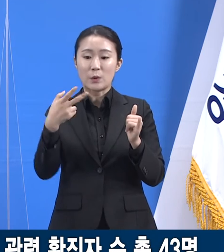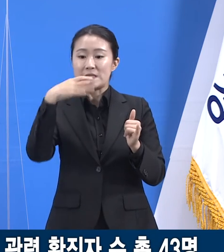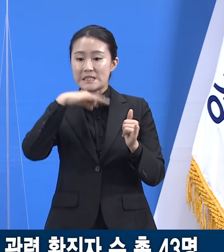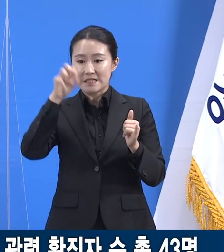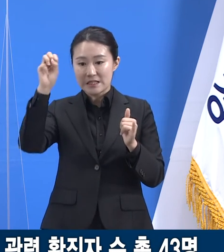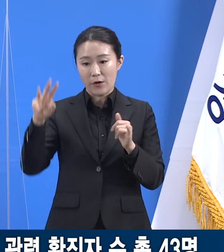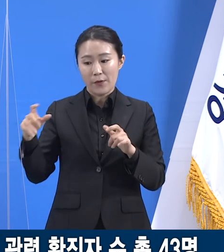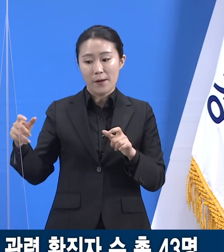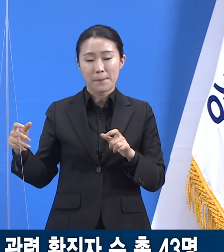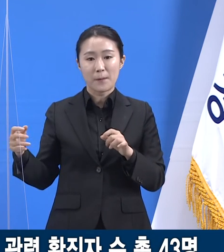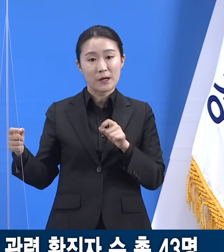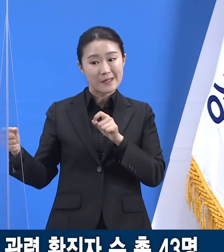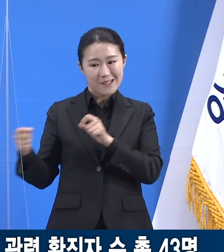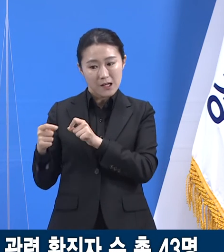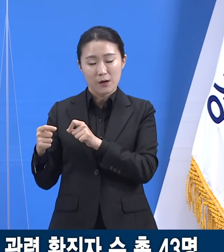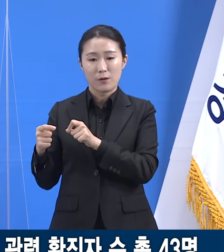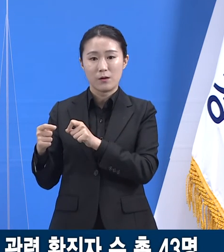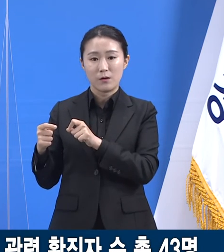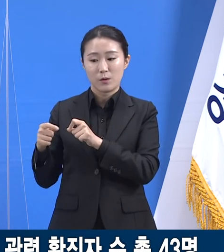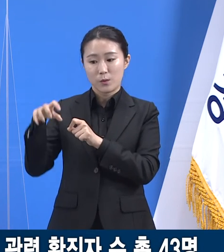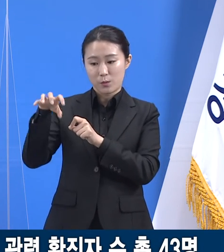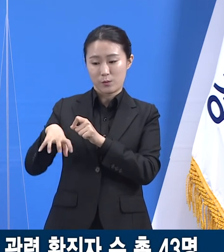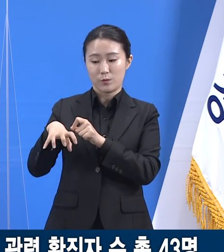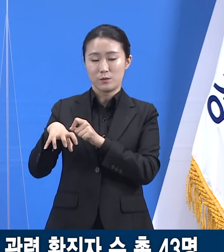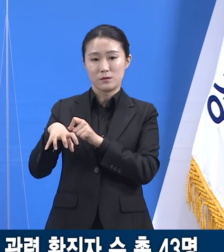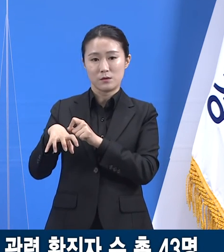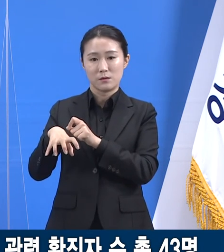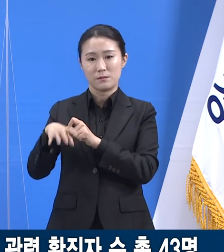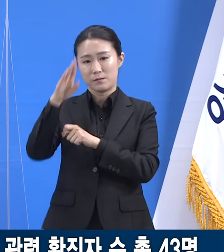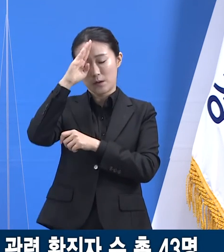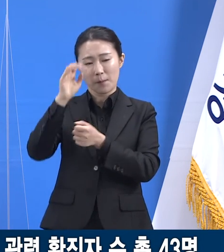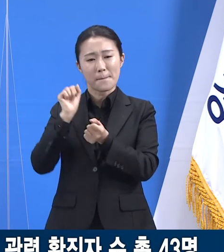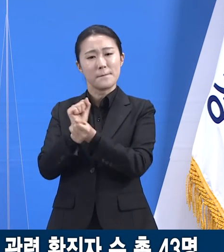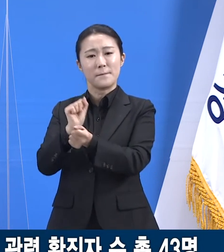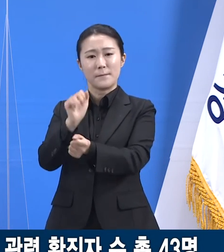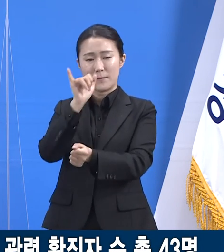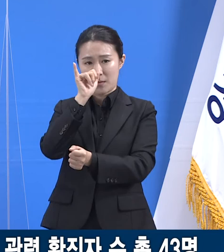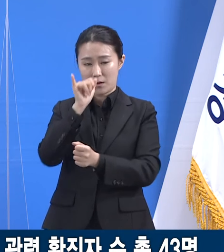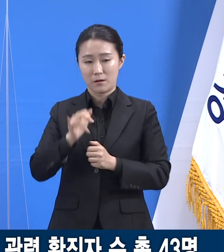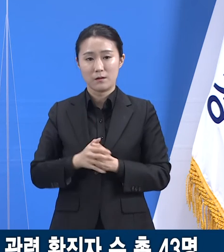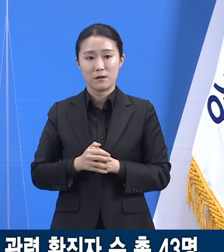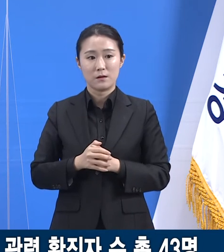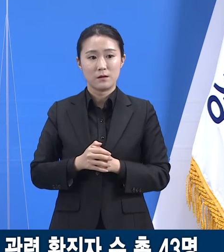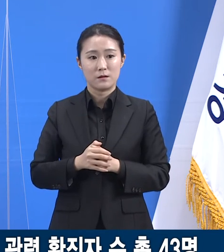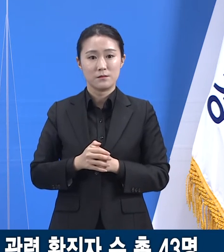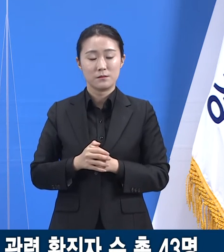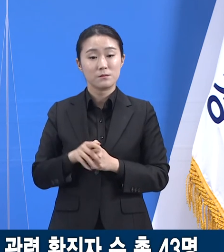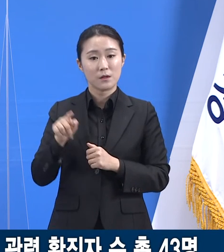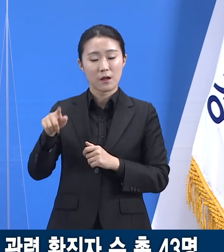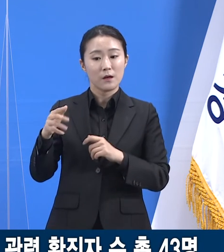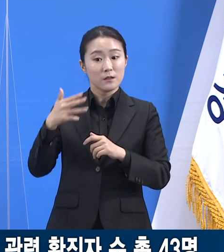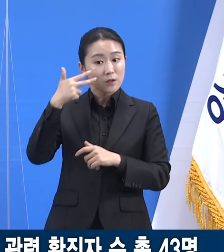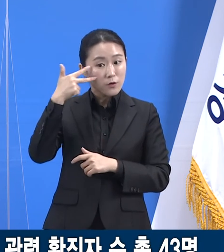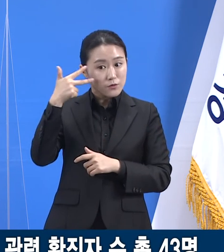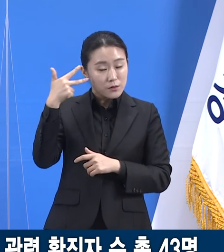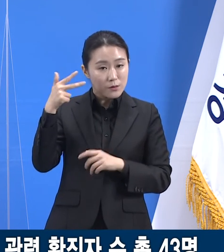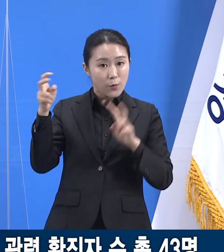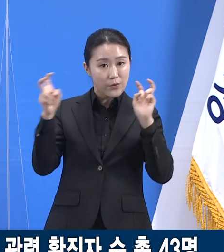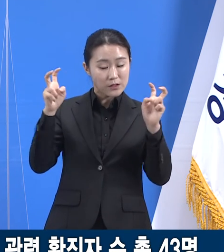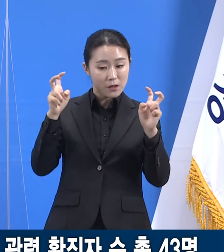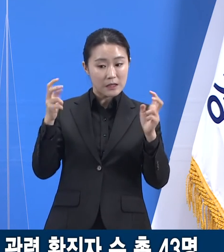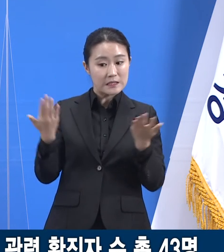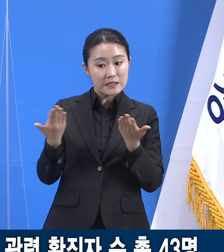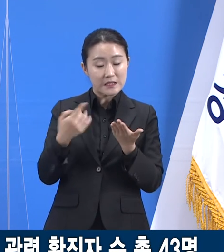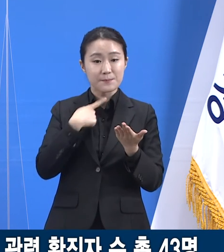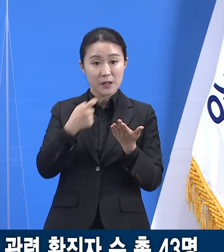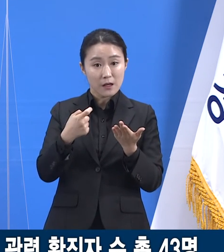아우르며 나타났습니다. 이천시의 확진자가 여주시 소재 업체에서 근무를 했다거나 여주시의 확진자가